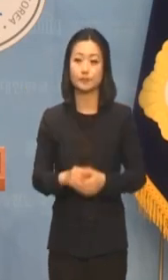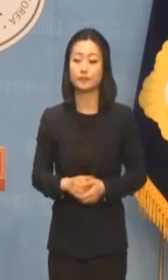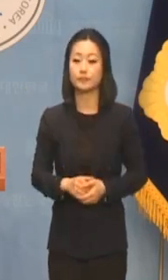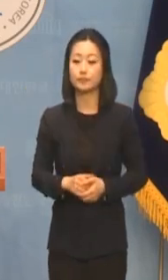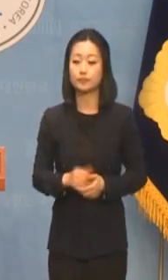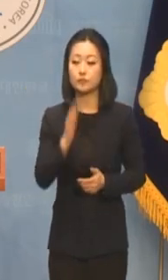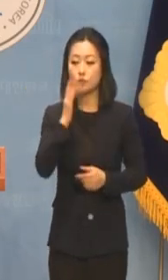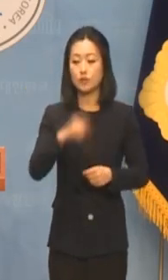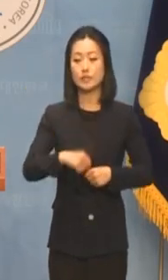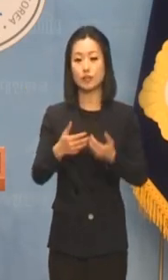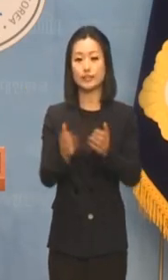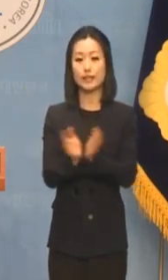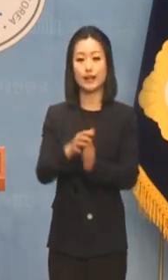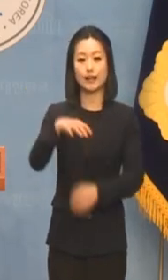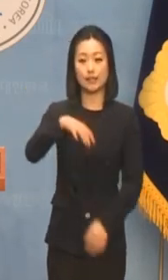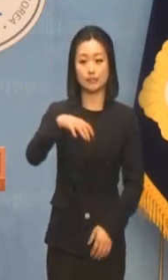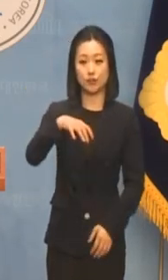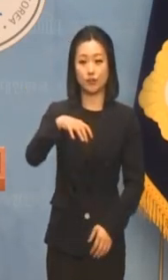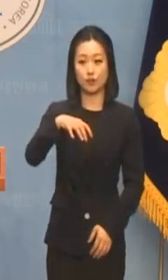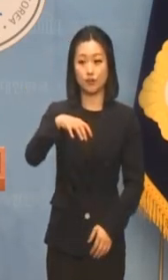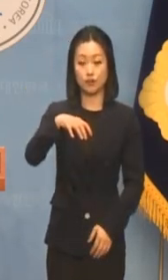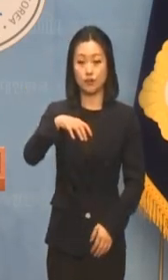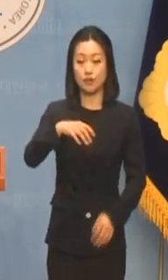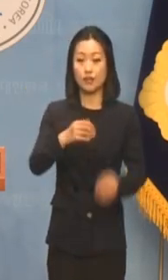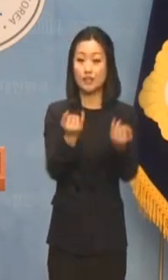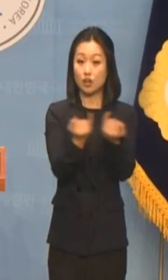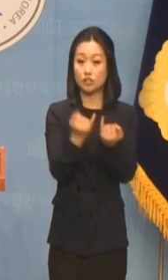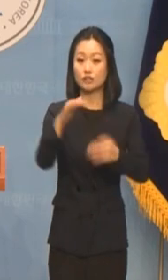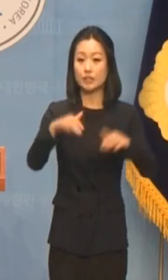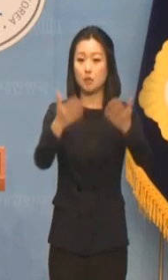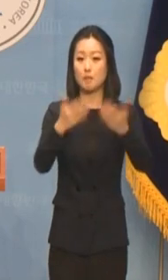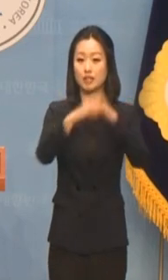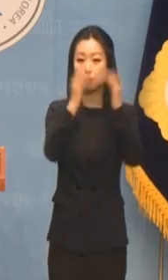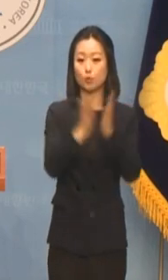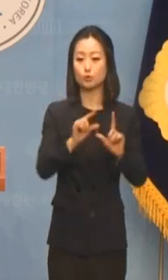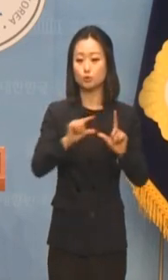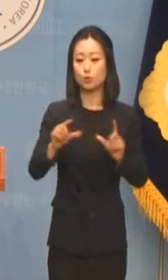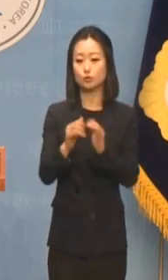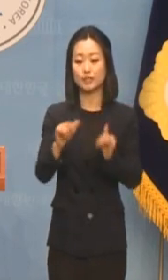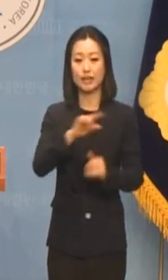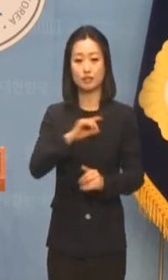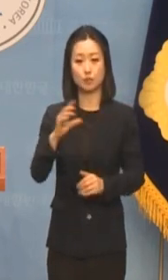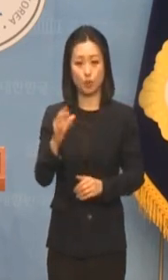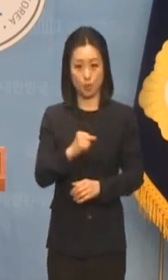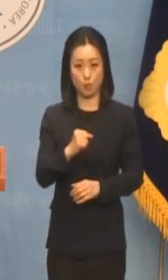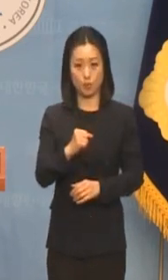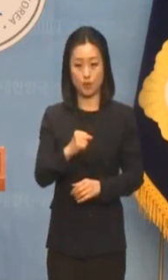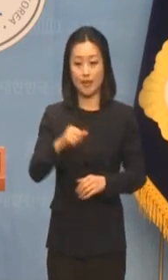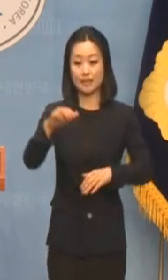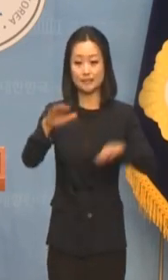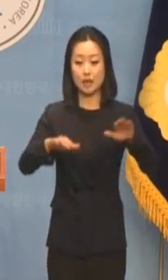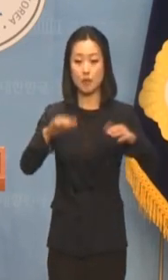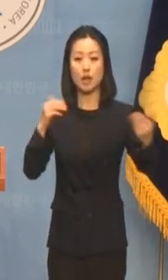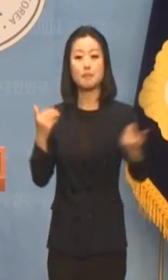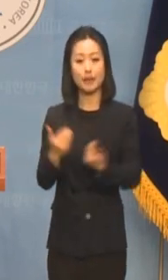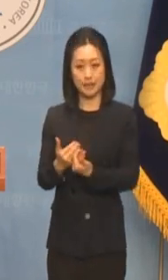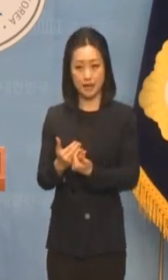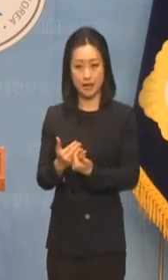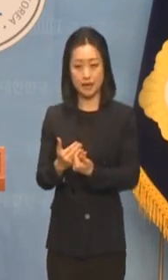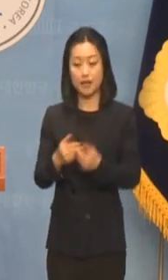녹색정의당은 여성과 차별받는 모든 소수자의 이름으로 차별에 반대하고